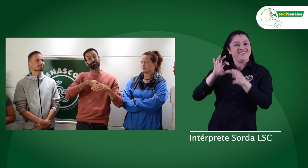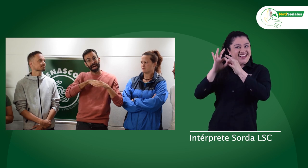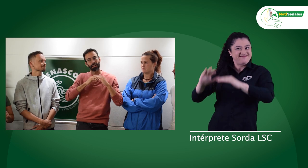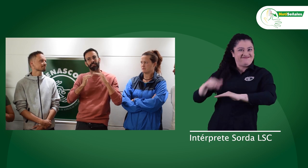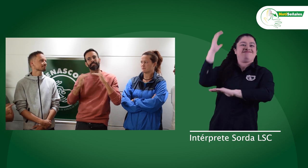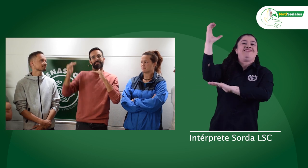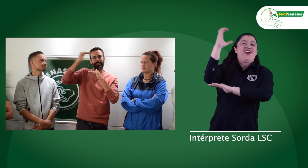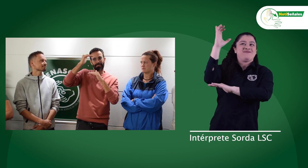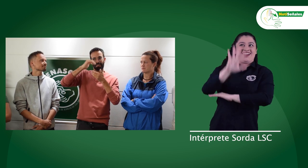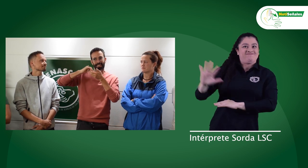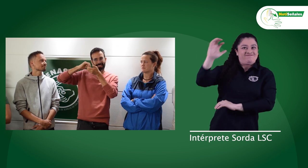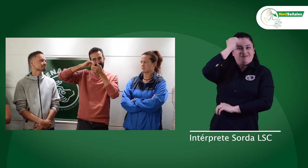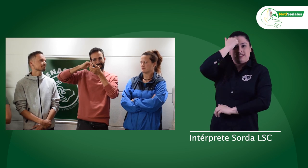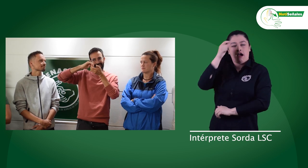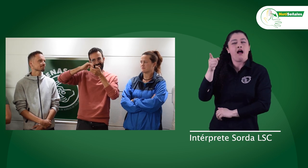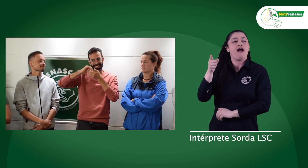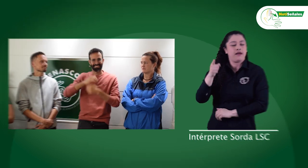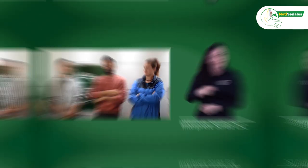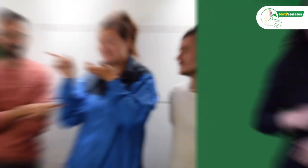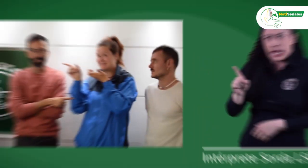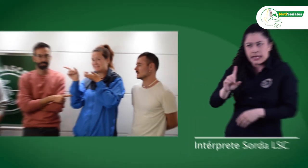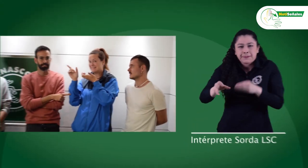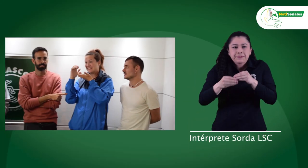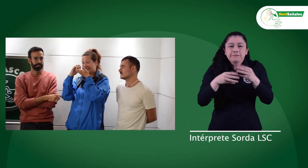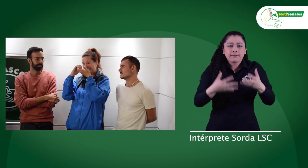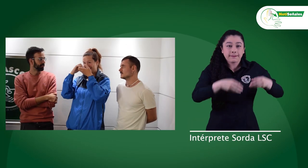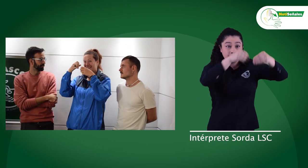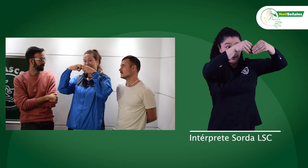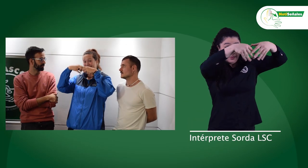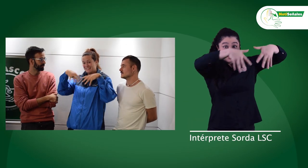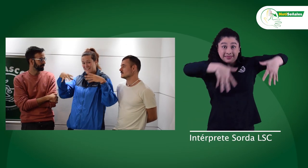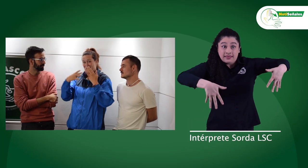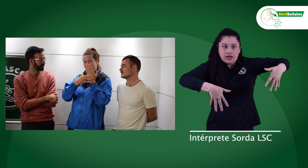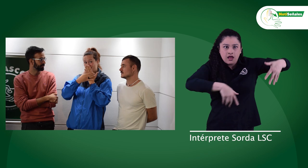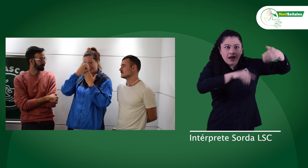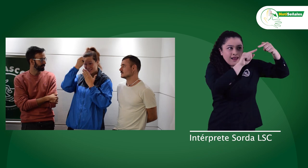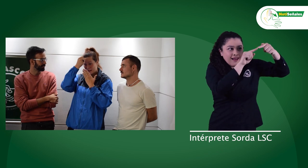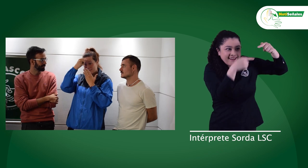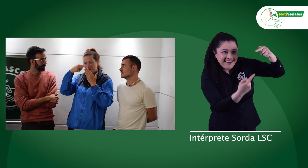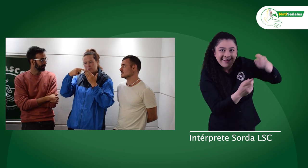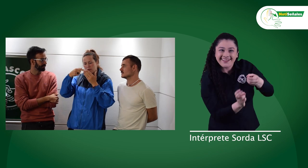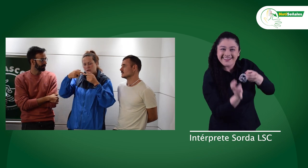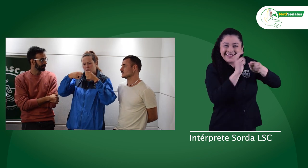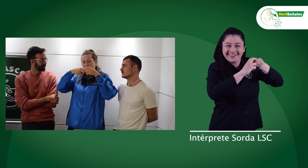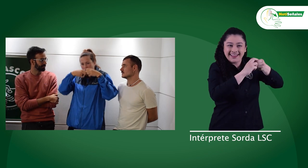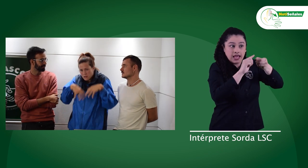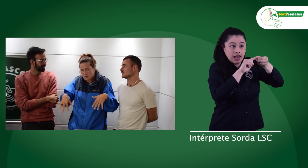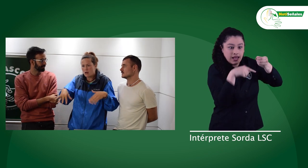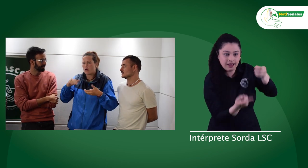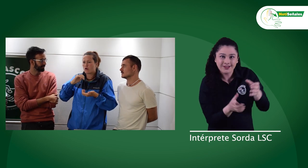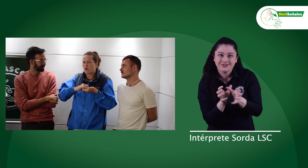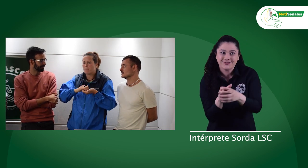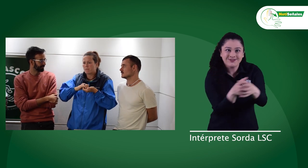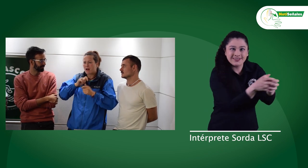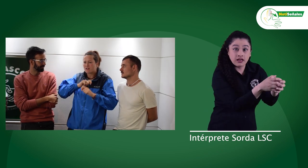Además, dentro de esa jerarquía están las federaciones, luego las asociaciones y después los asociados. Es